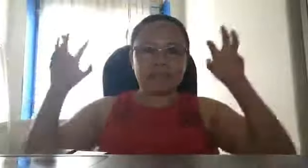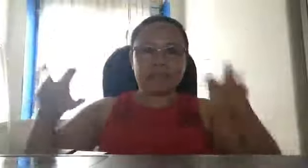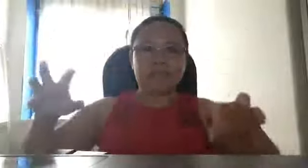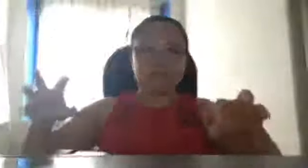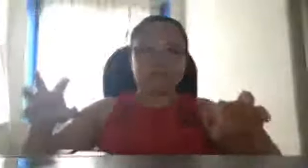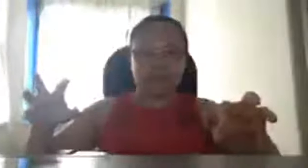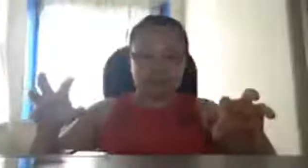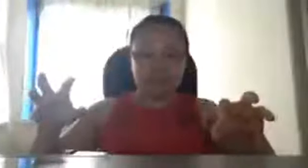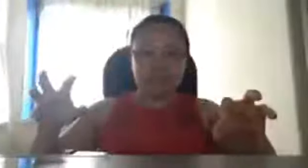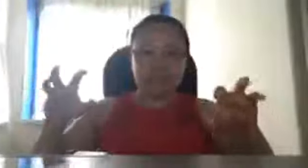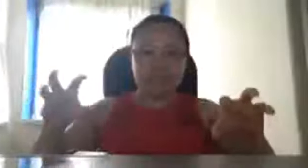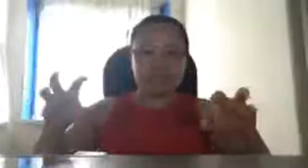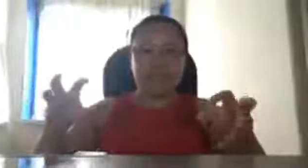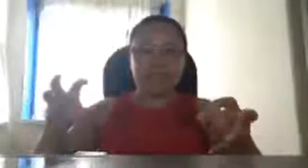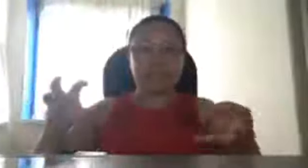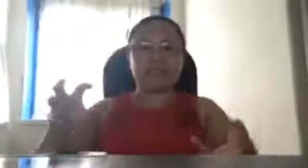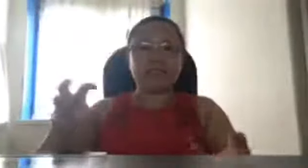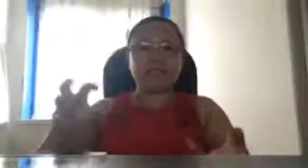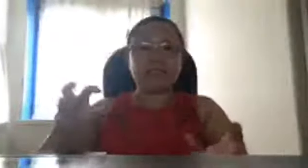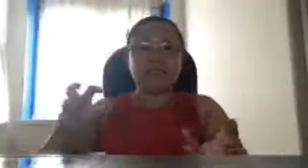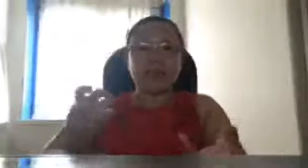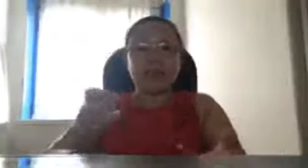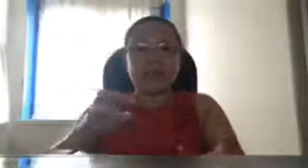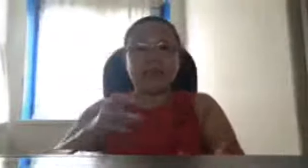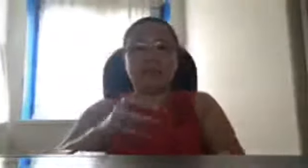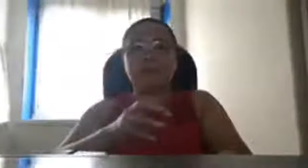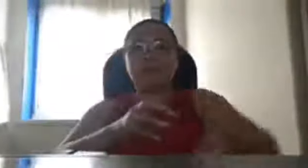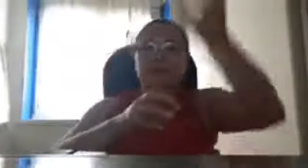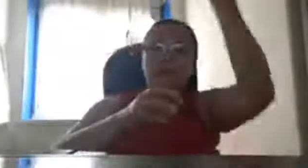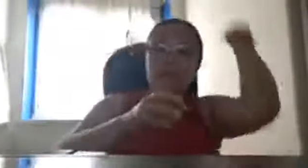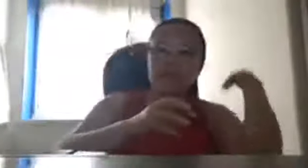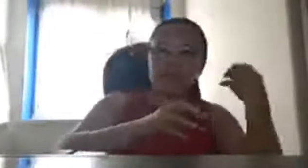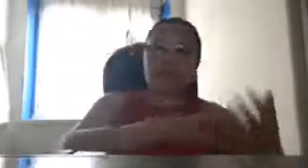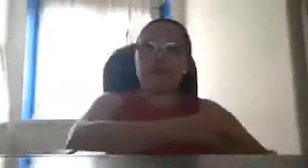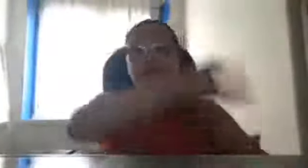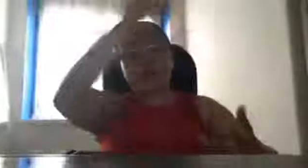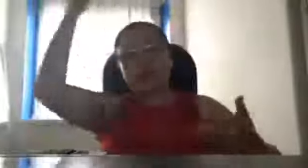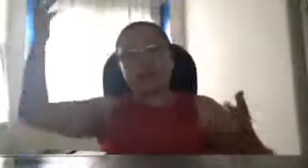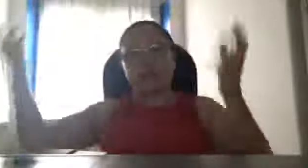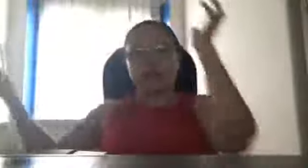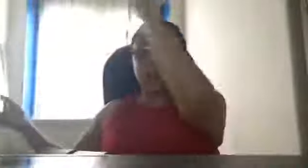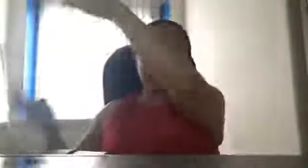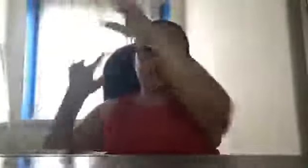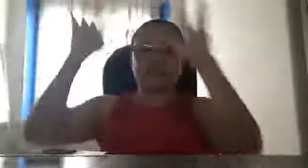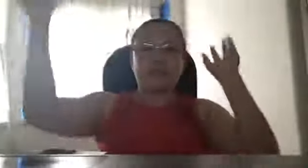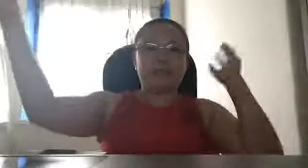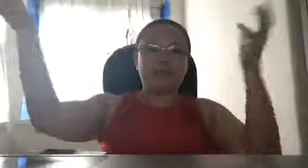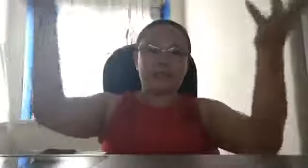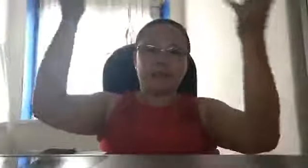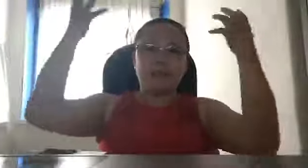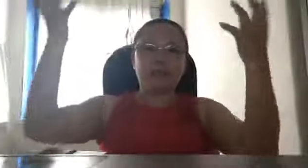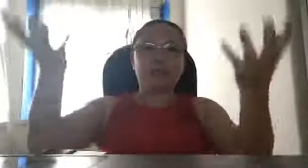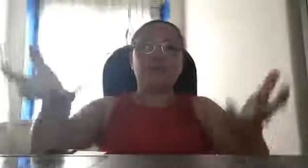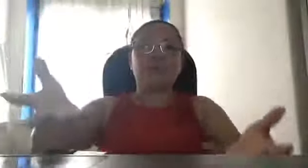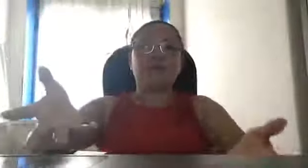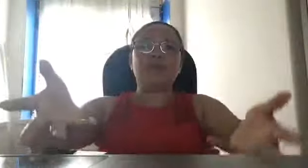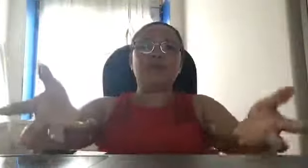taniman ng missiles kahit papuntang Amerika kahit saan sa mundo pwede